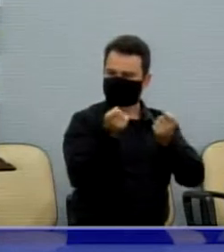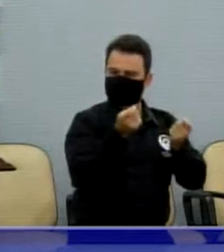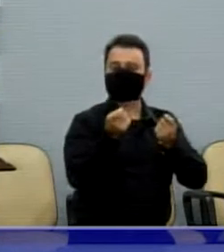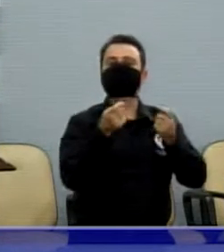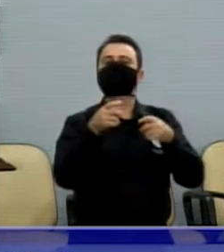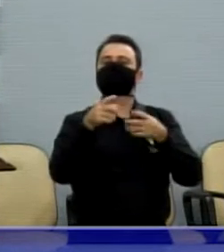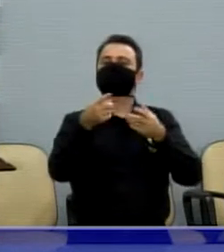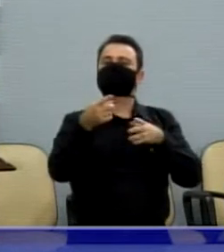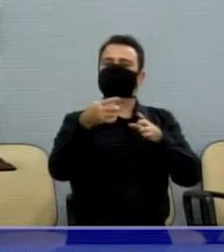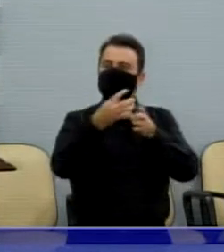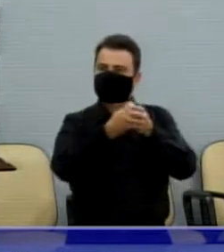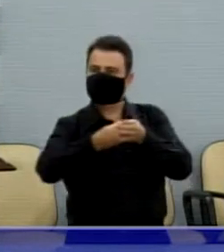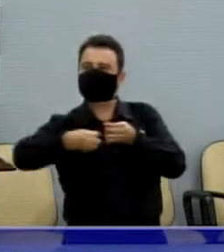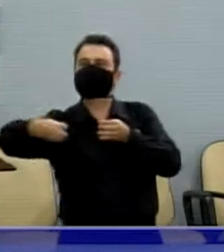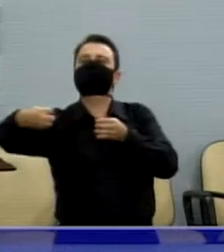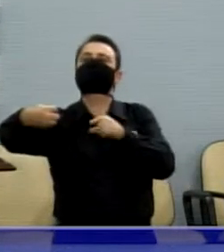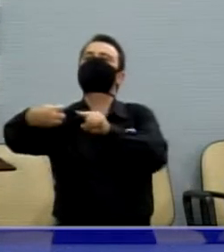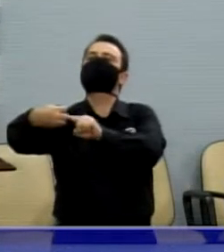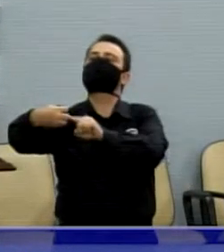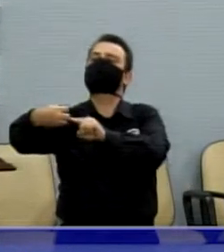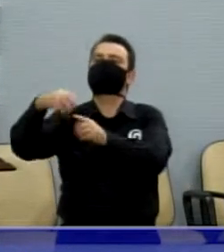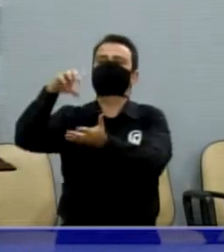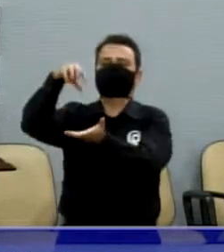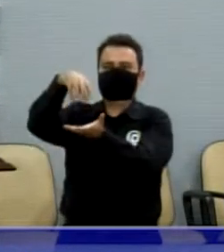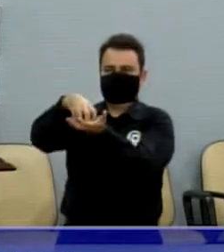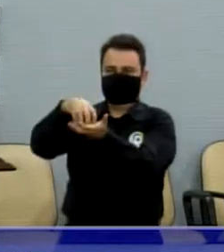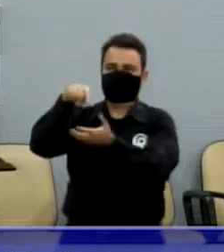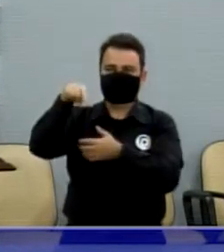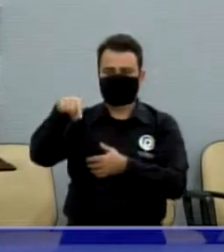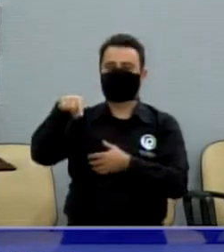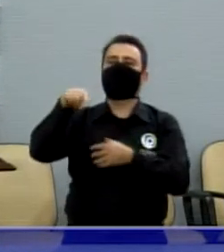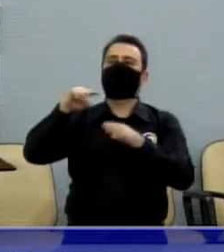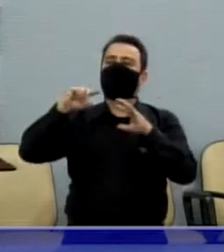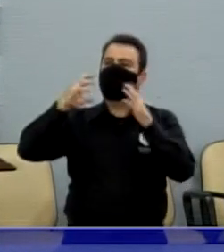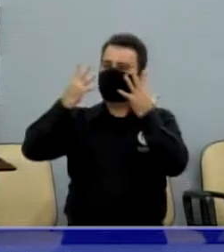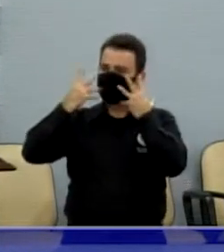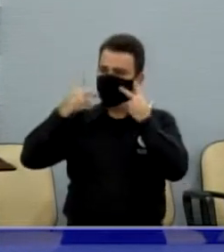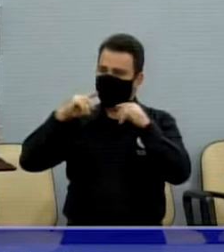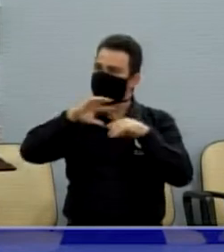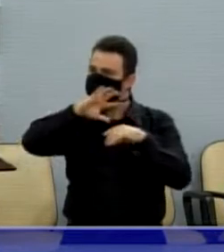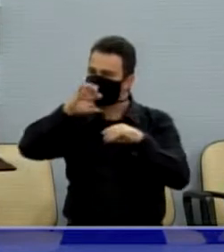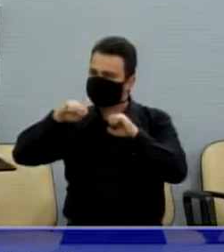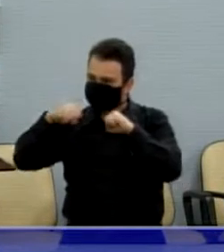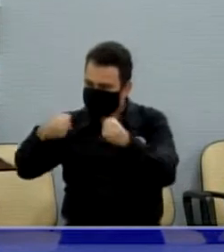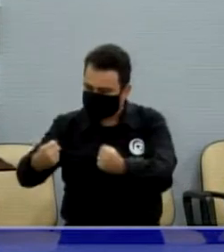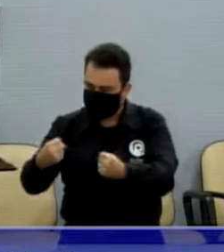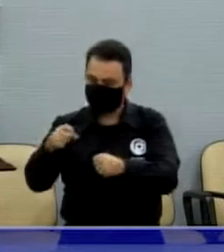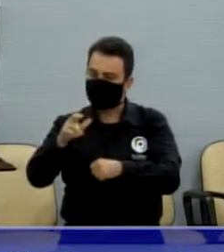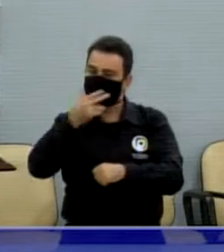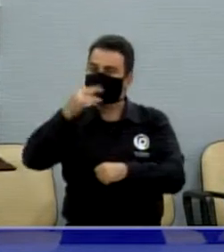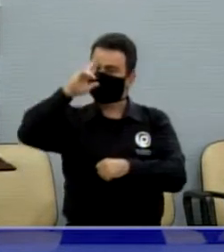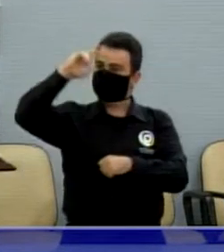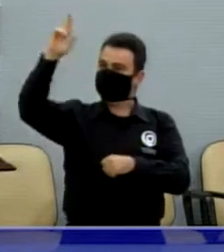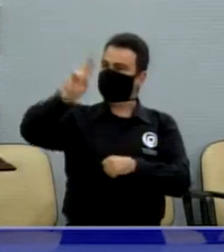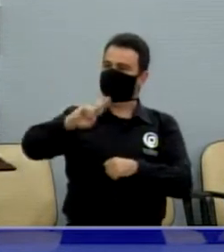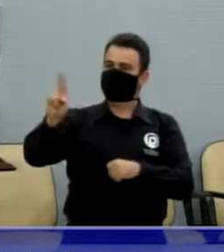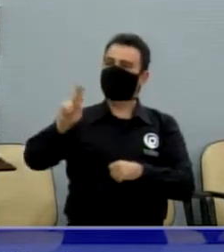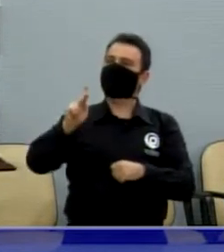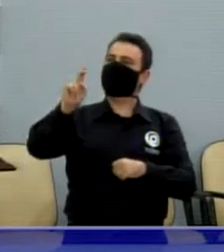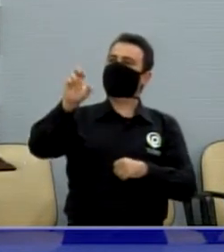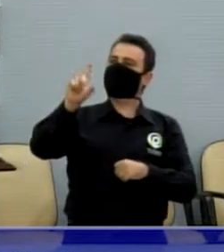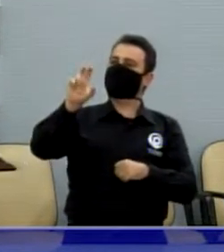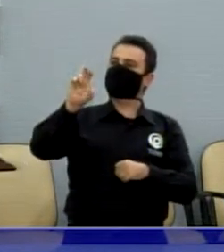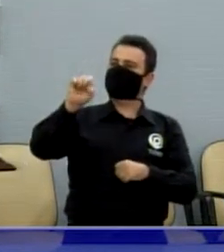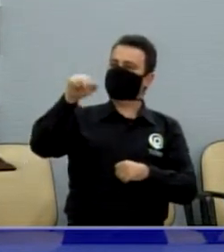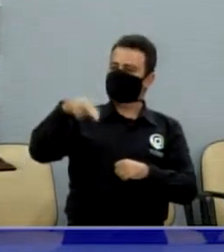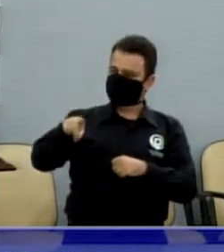o nosso diretor, que é o Sarioli, que, por sinal, competentíssimo. Mas, sem recurso, ninguém consegue fazer nada. Eles fazem até